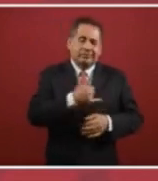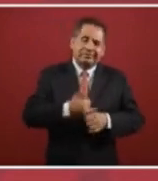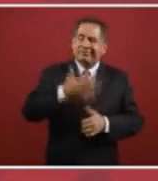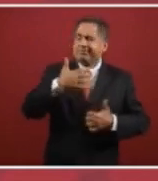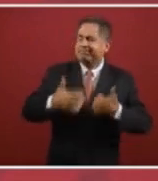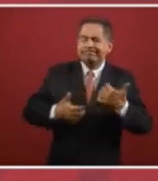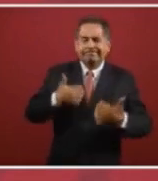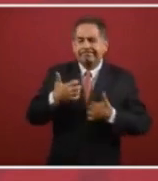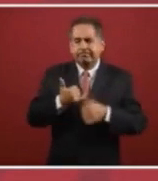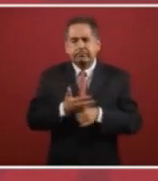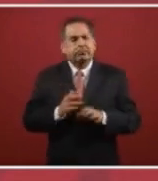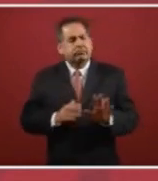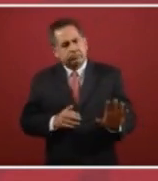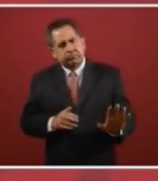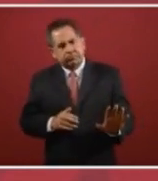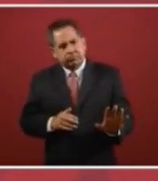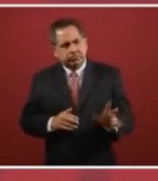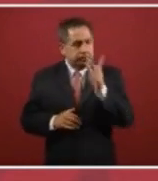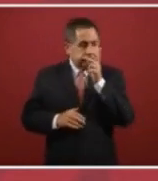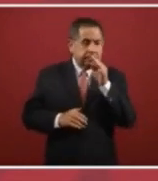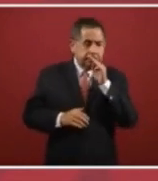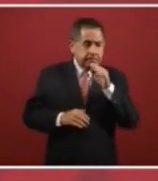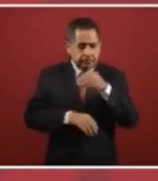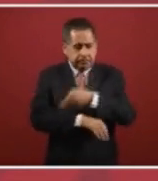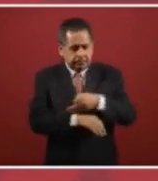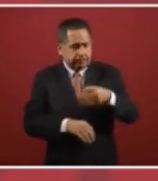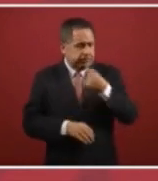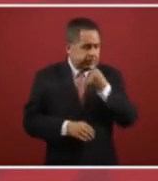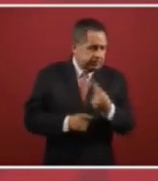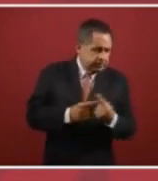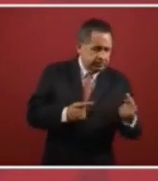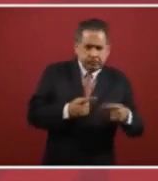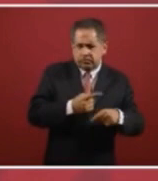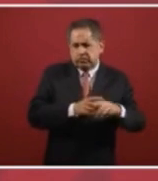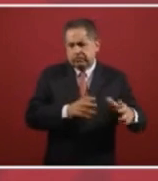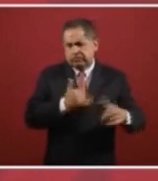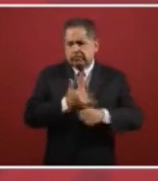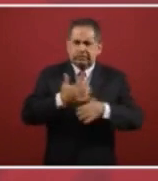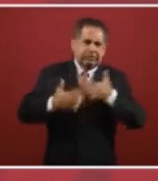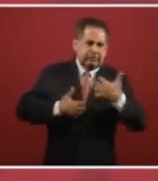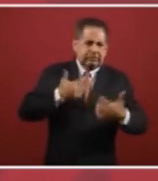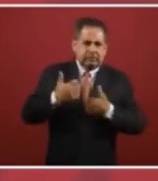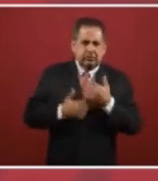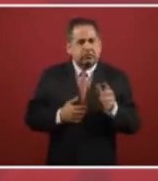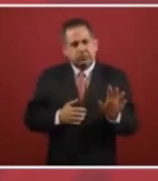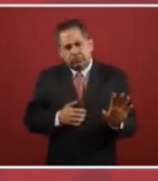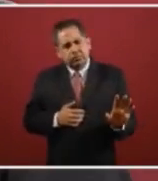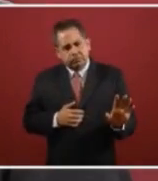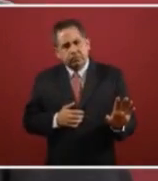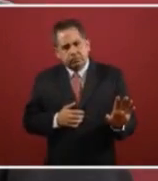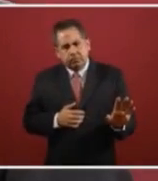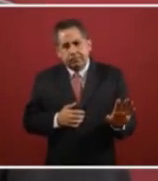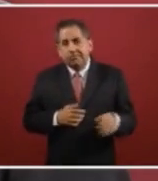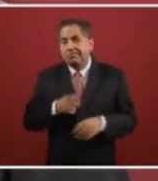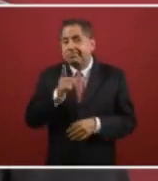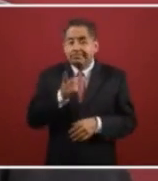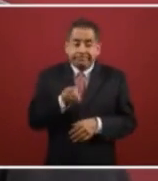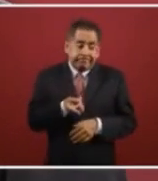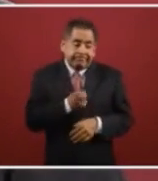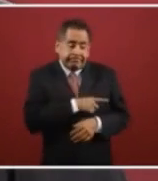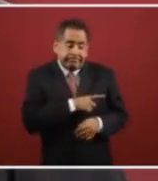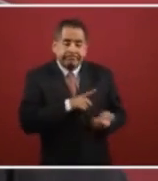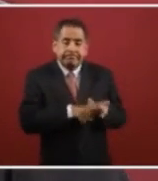pero no solo de los padres y de los niños y de los pacientes una inconformidad de los que vendían los